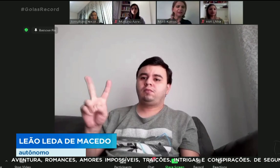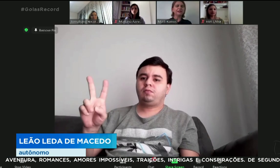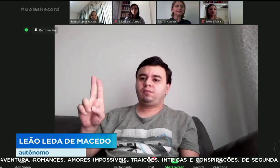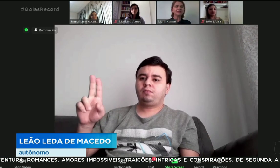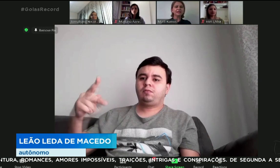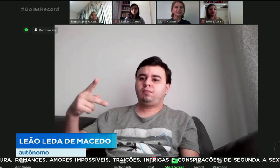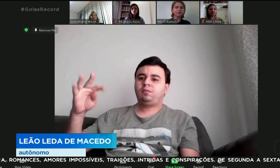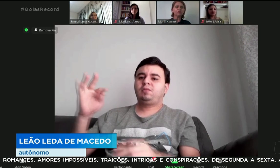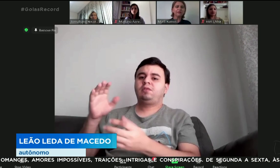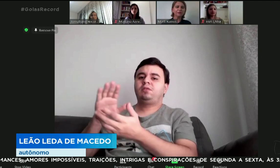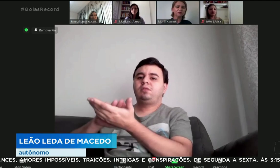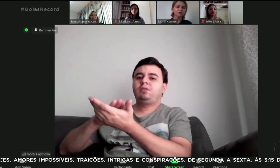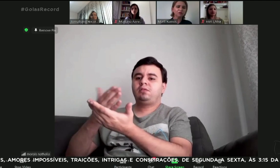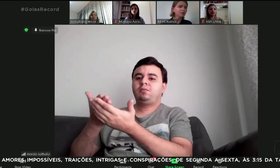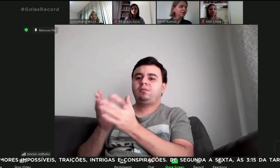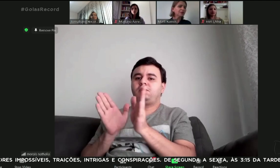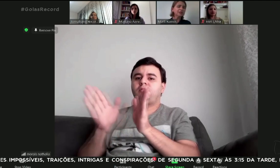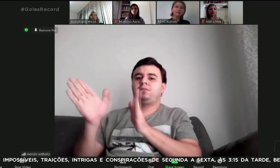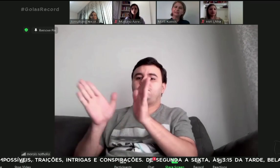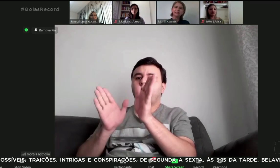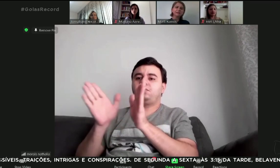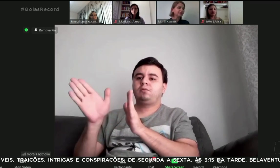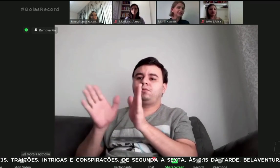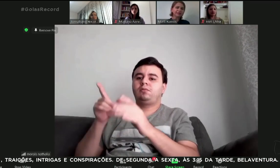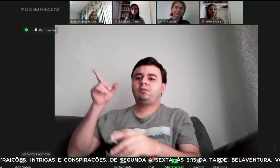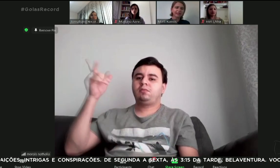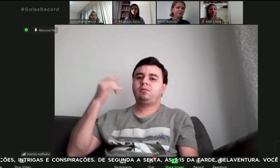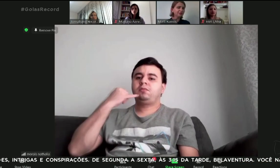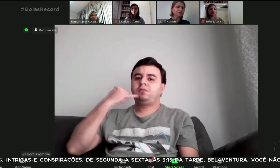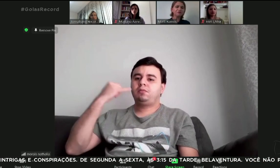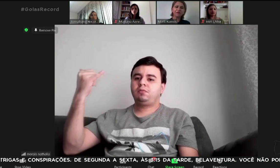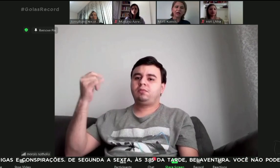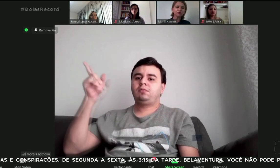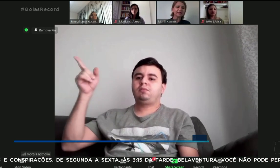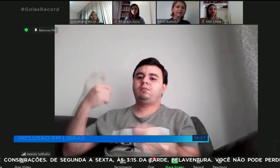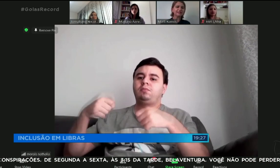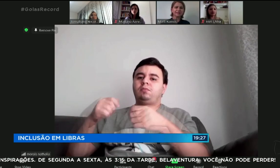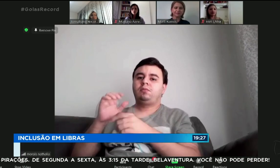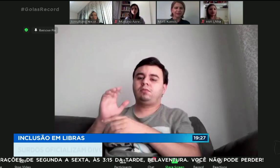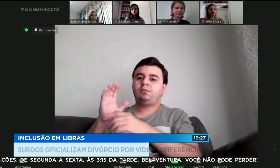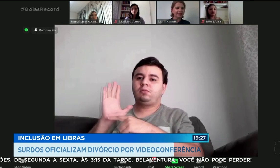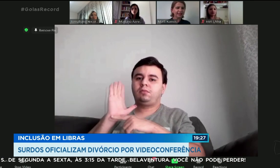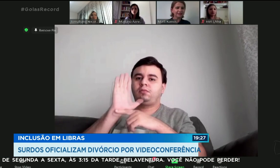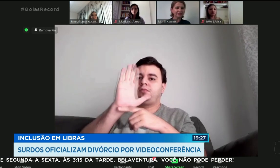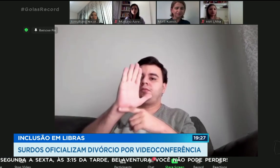precisa no VAPT-RUPT. Não tem intérprete, falta acessibilidade. Obrigada. Obrigada.